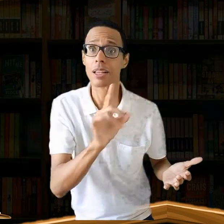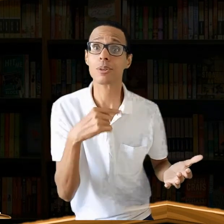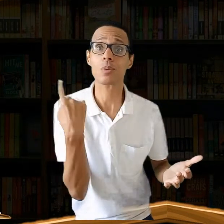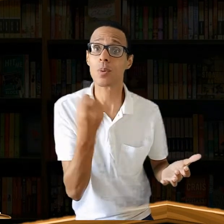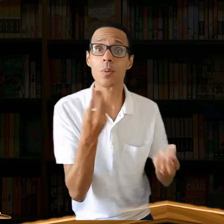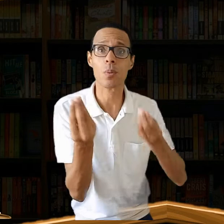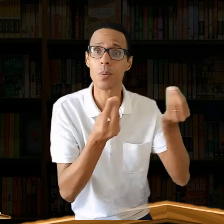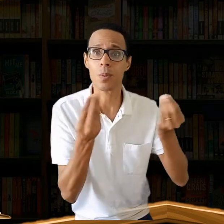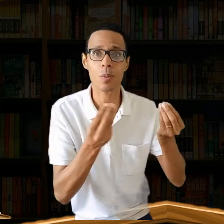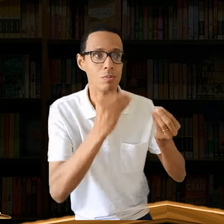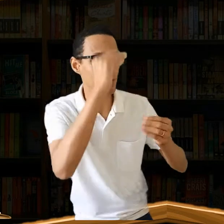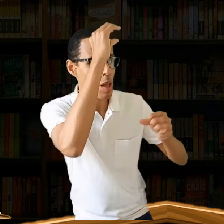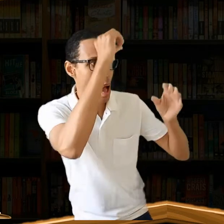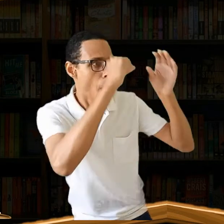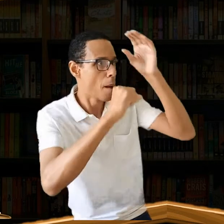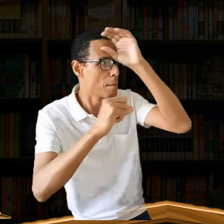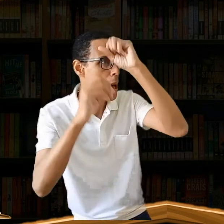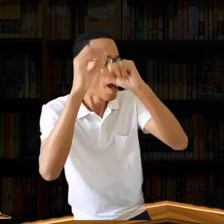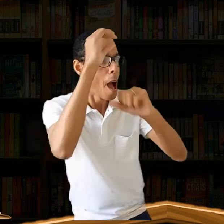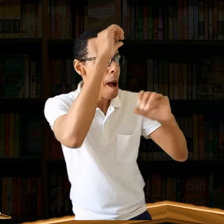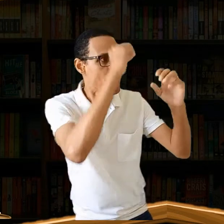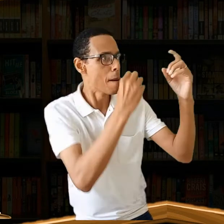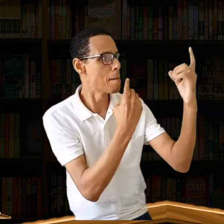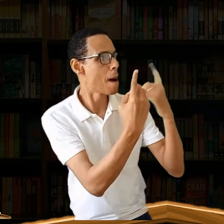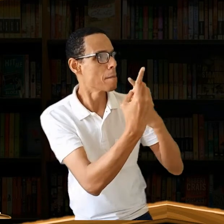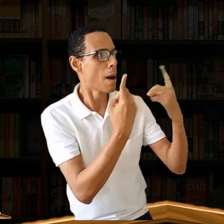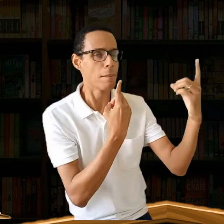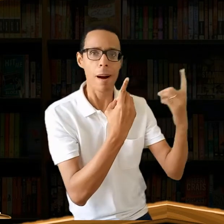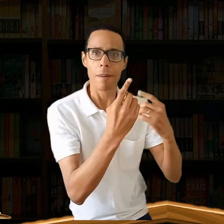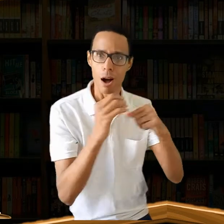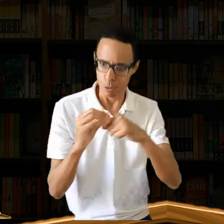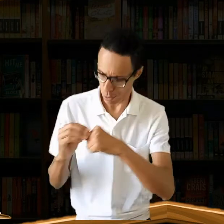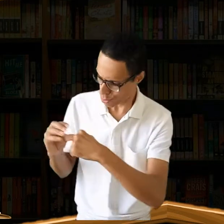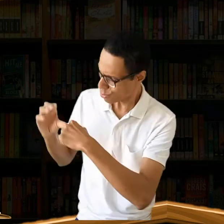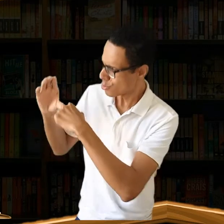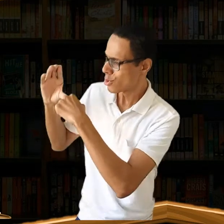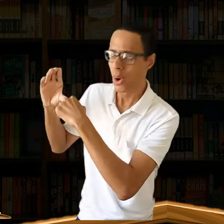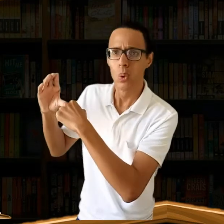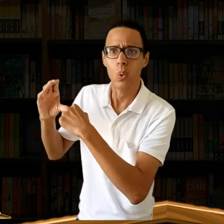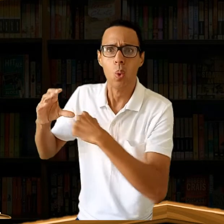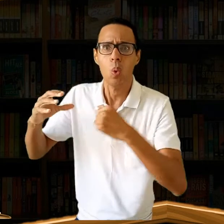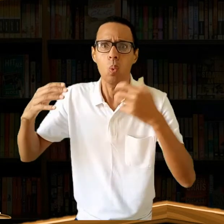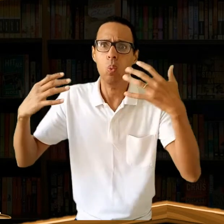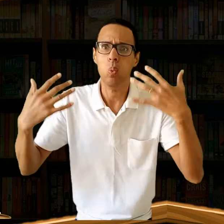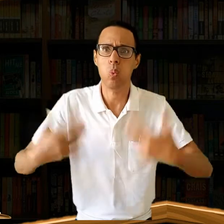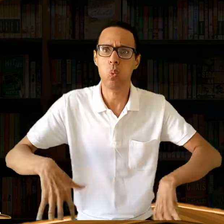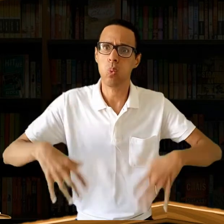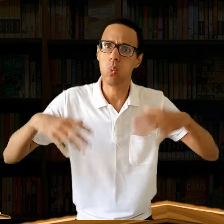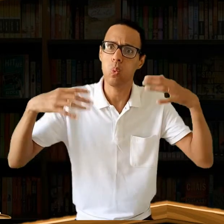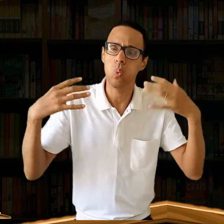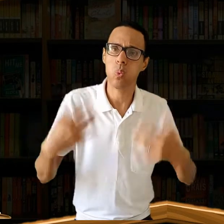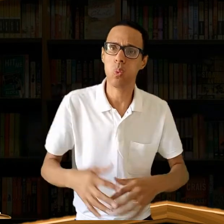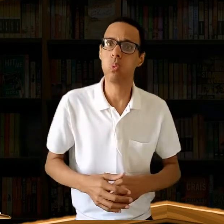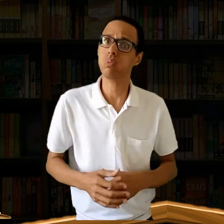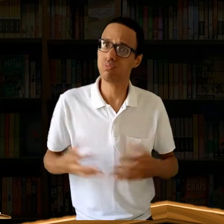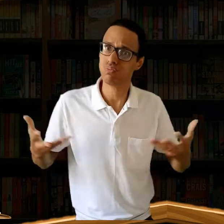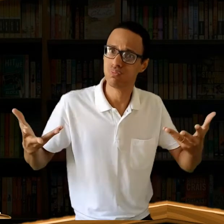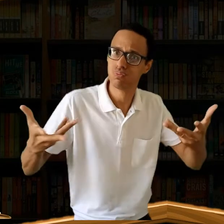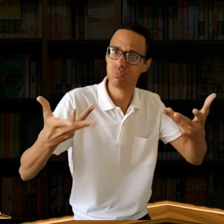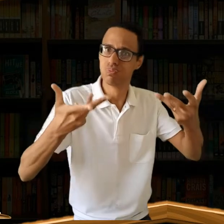encontro. A cada diálogo, enriquecemos ainda mais a nossa bagagem de informações.